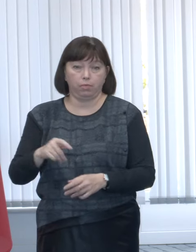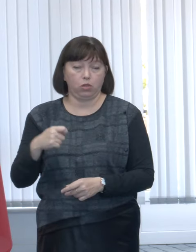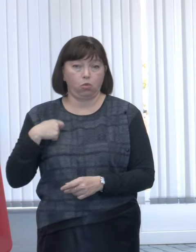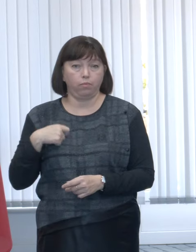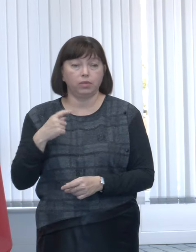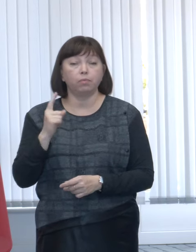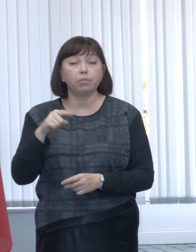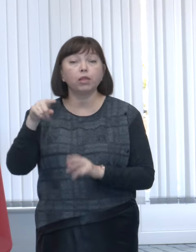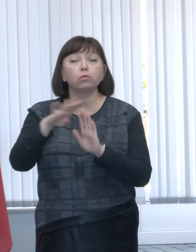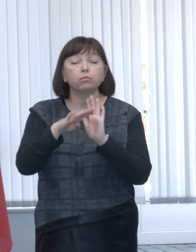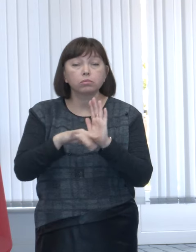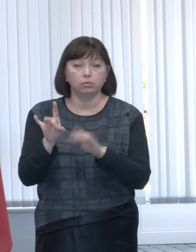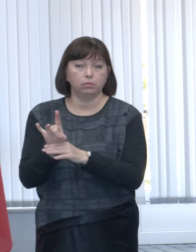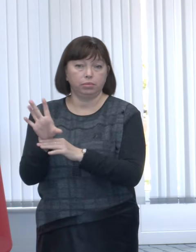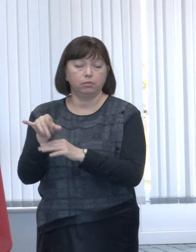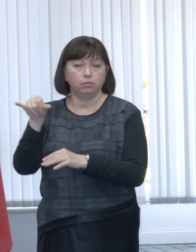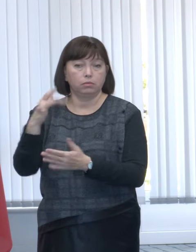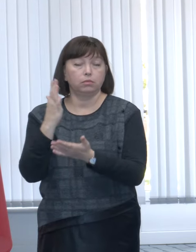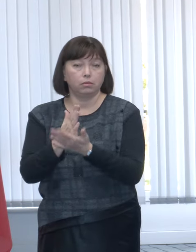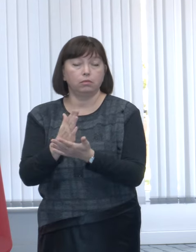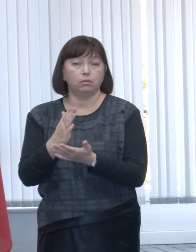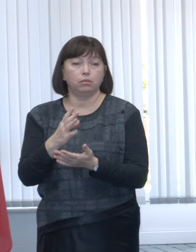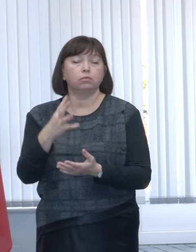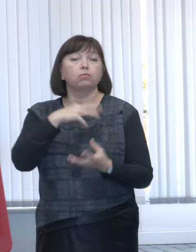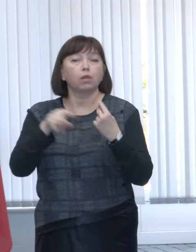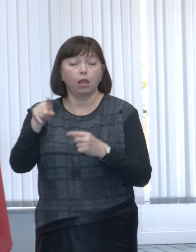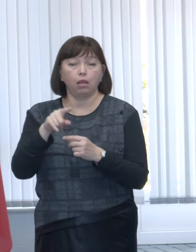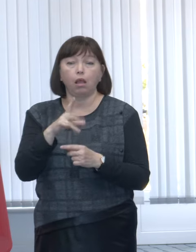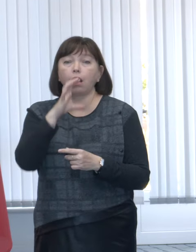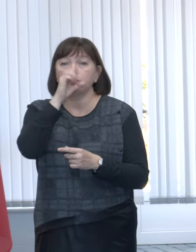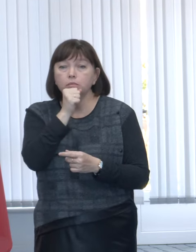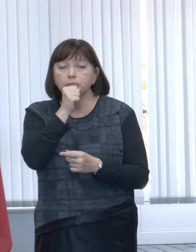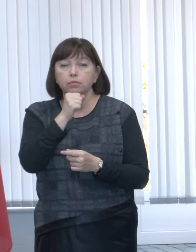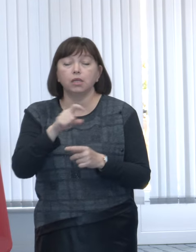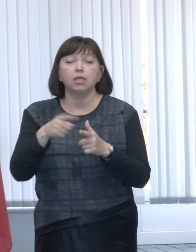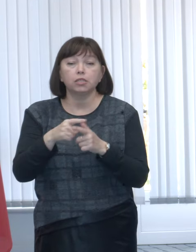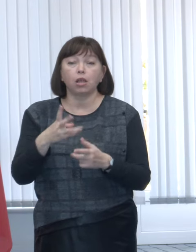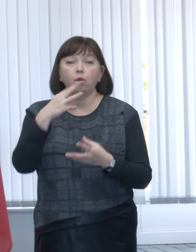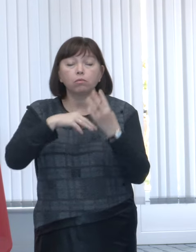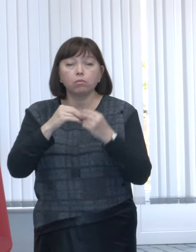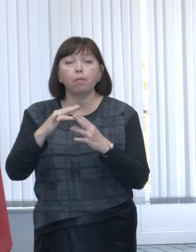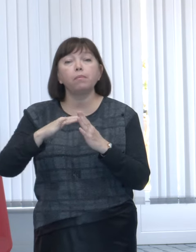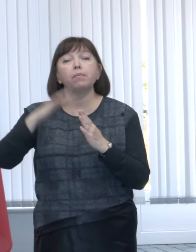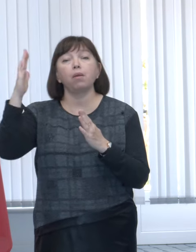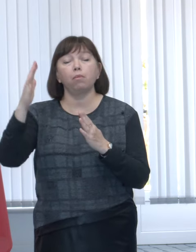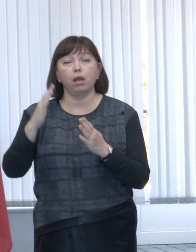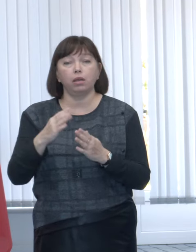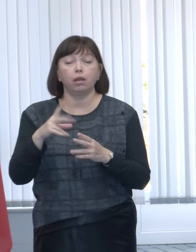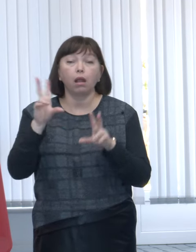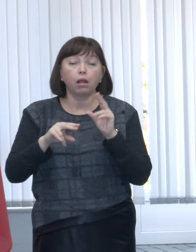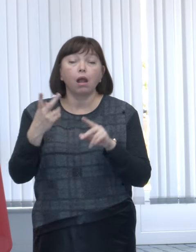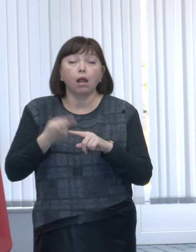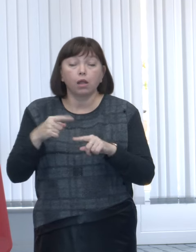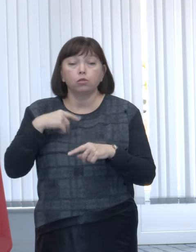de compensație pentru că sistemul a identificat venituri, care nu le-au declarat o venituri peste un prag care noi credem că